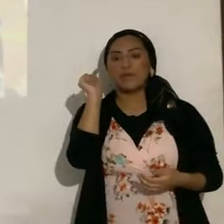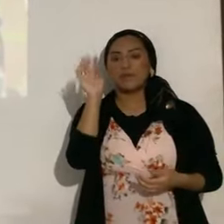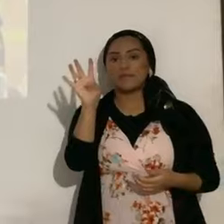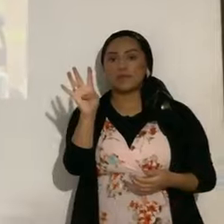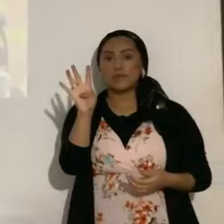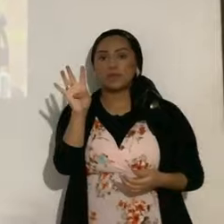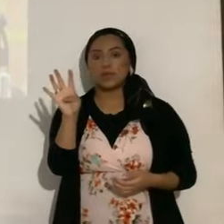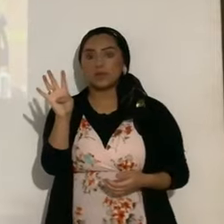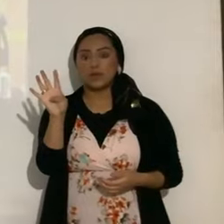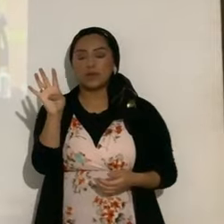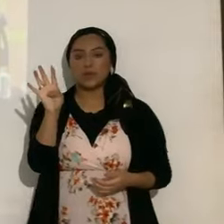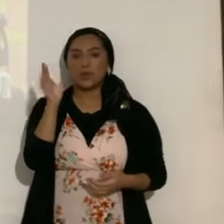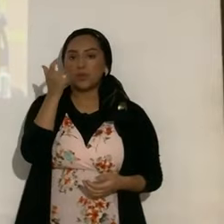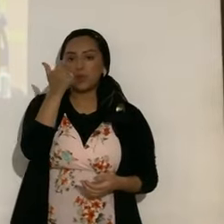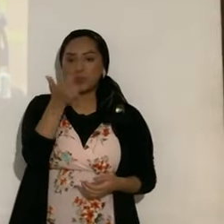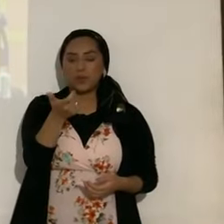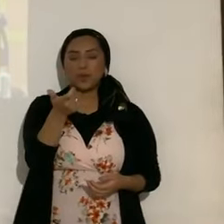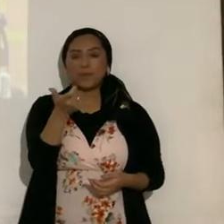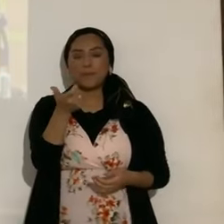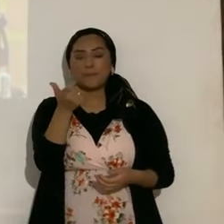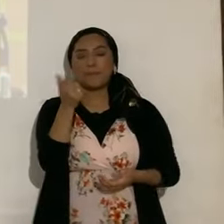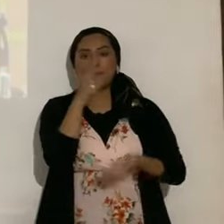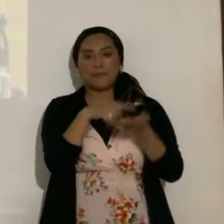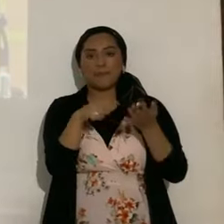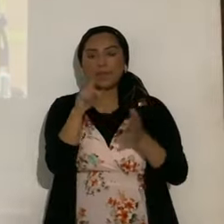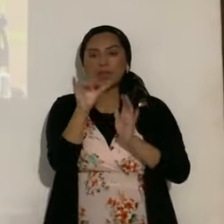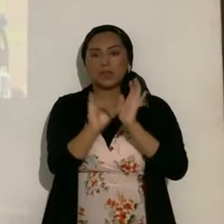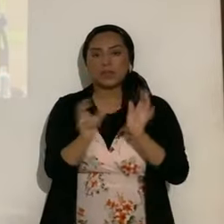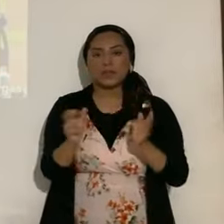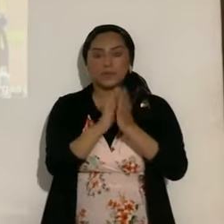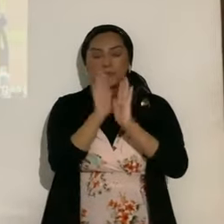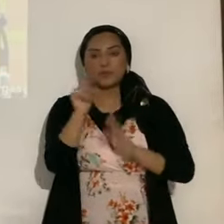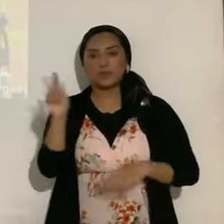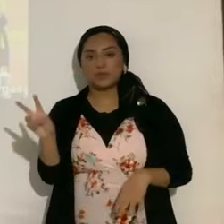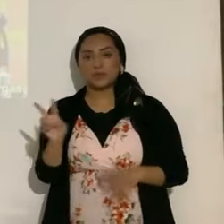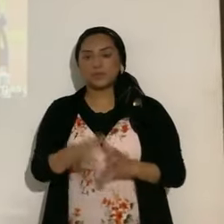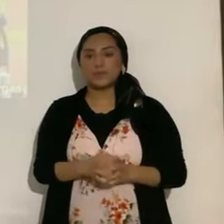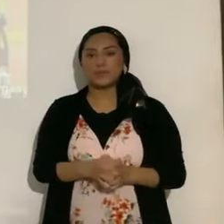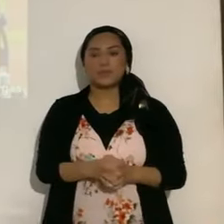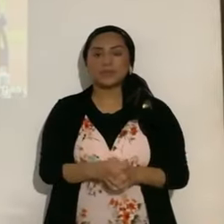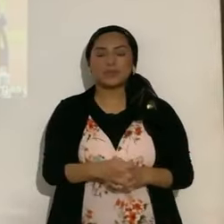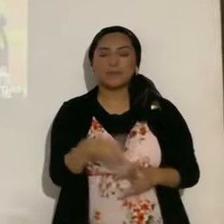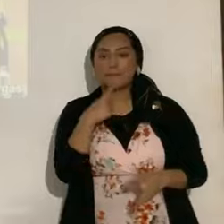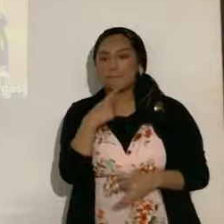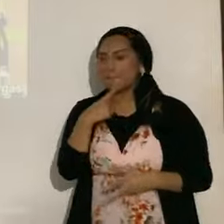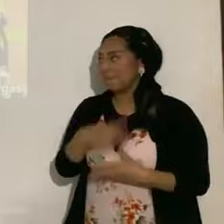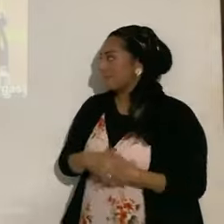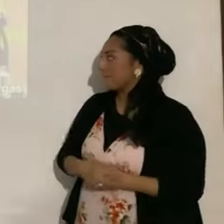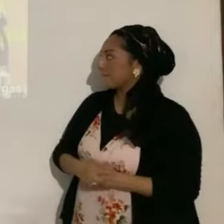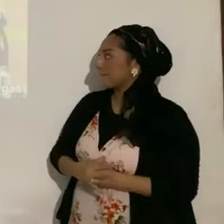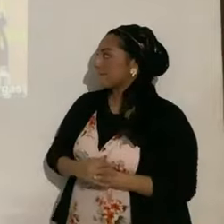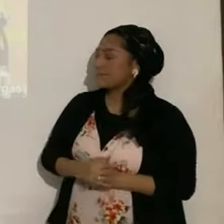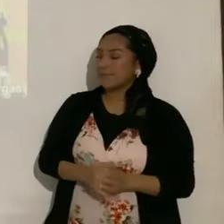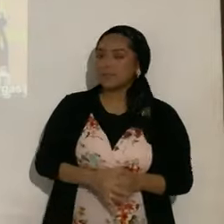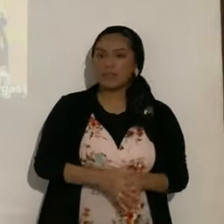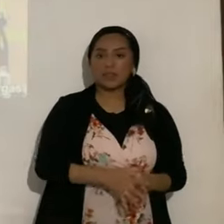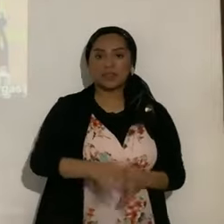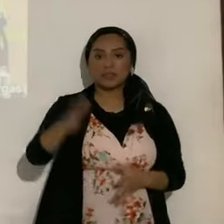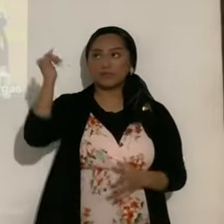sí, y búsquenlo en el canal de YouTube, Shalom 132. Dice así, De Yahweh es la tierra y su